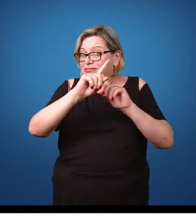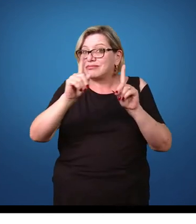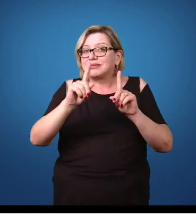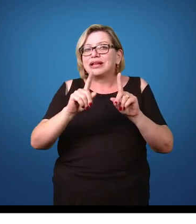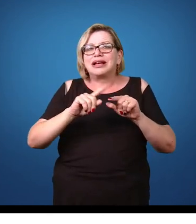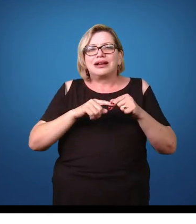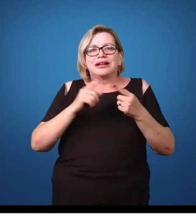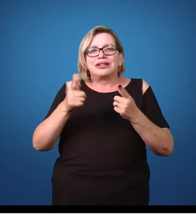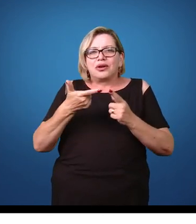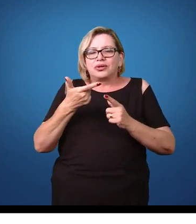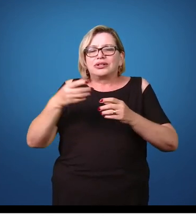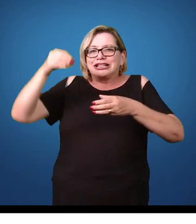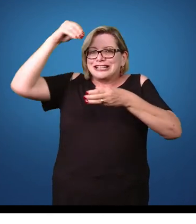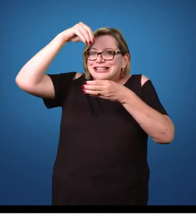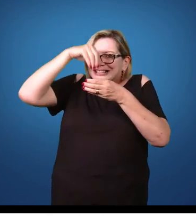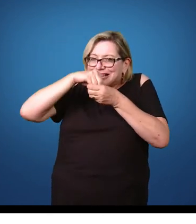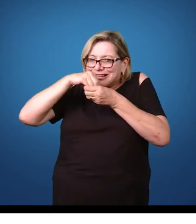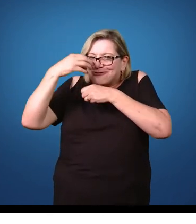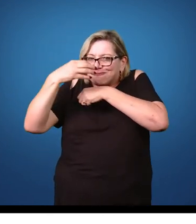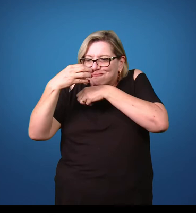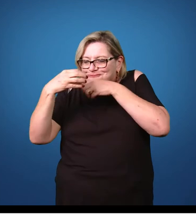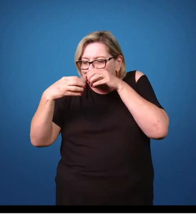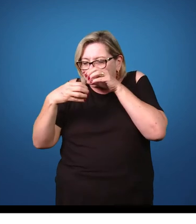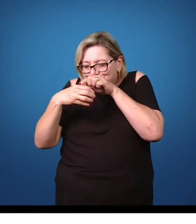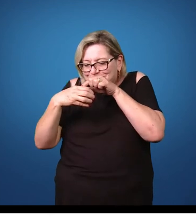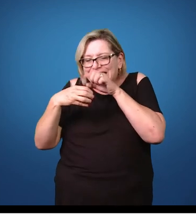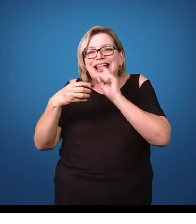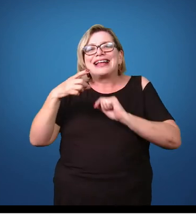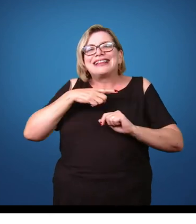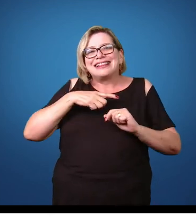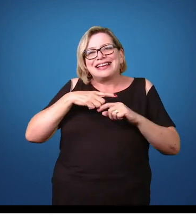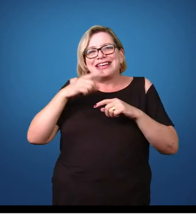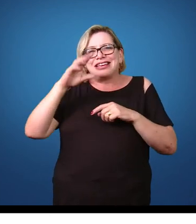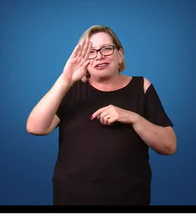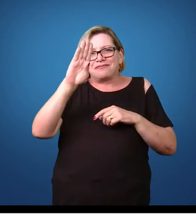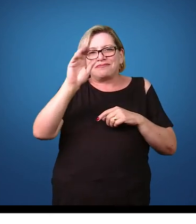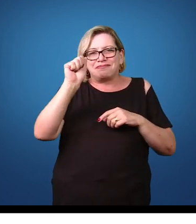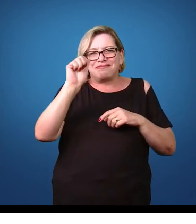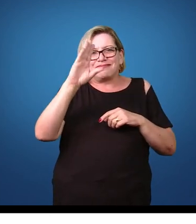a febre maculosa, mas sim a bactéria que o carrapato está